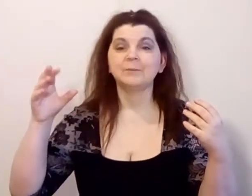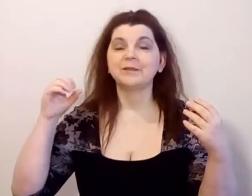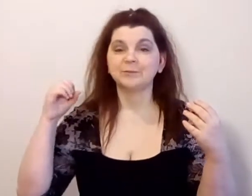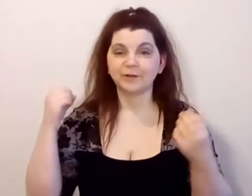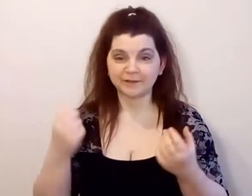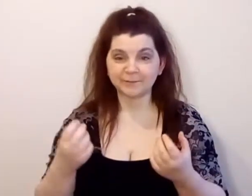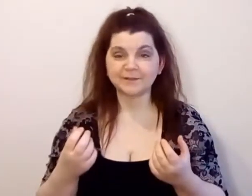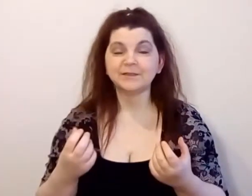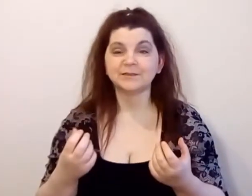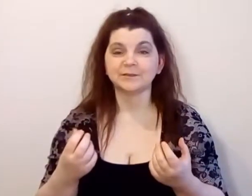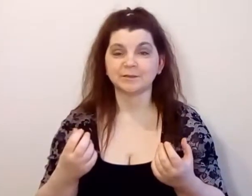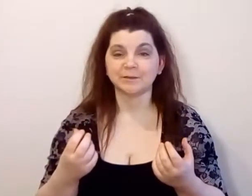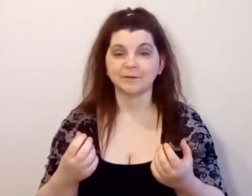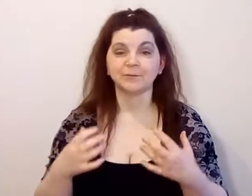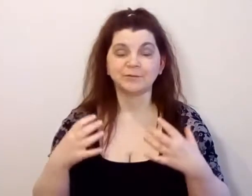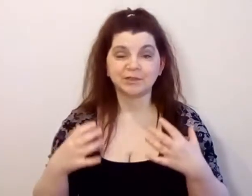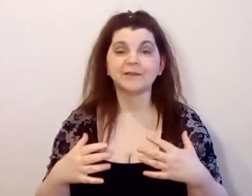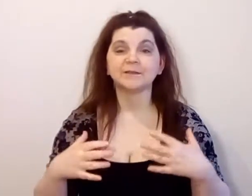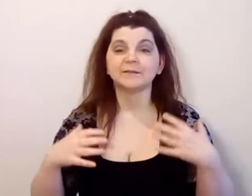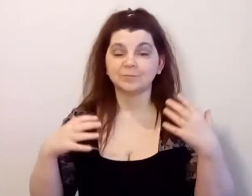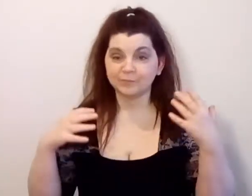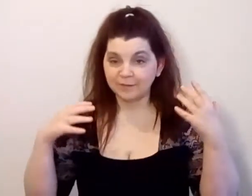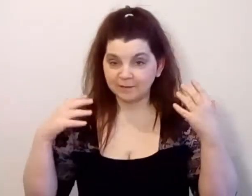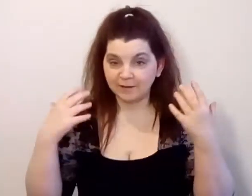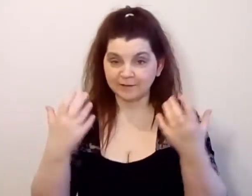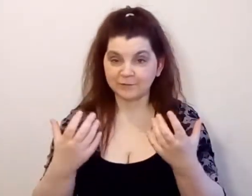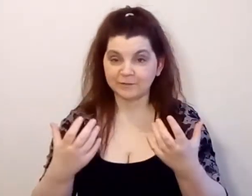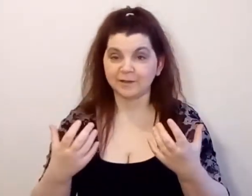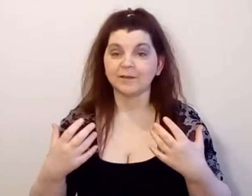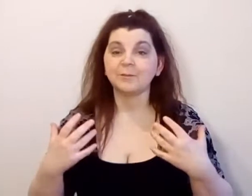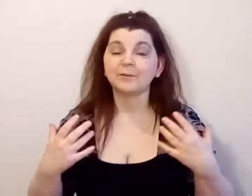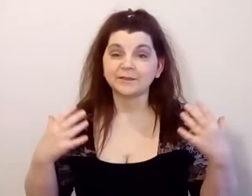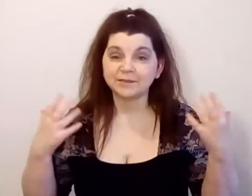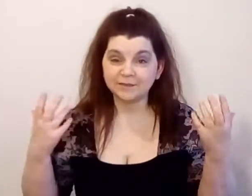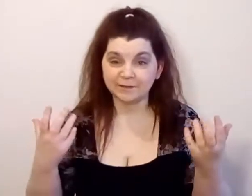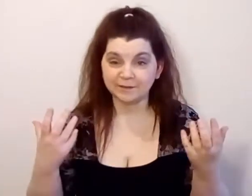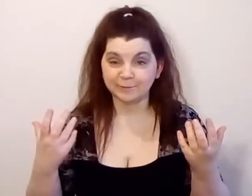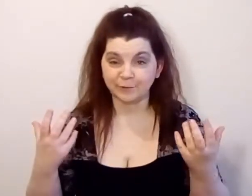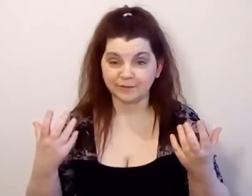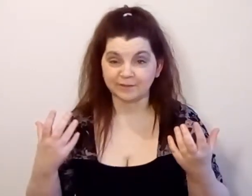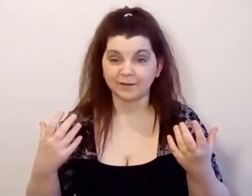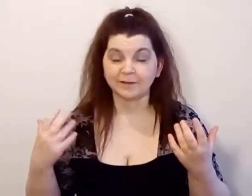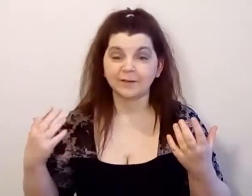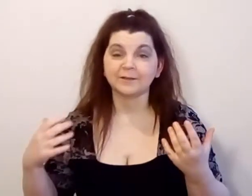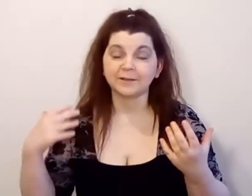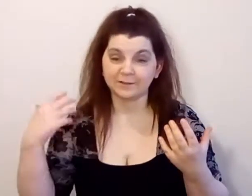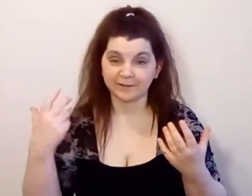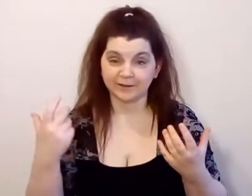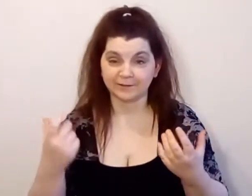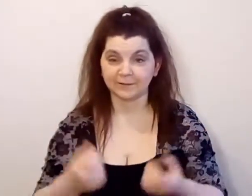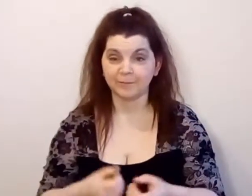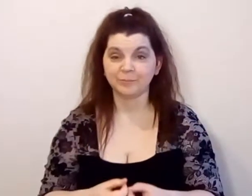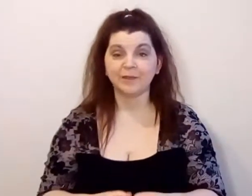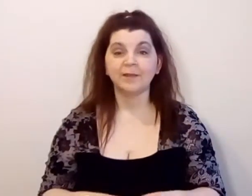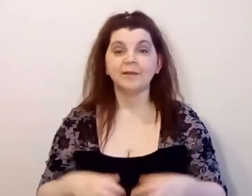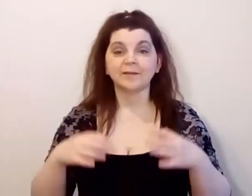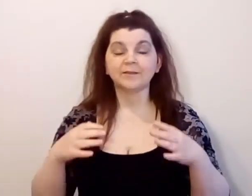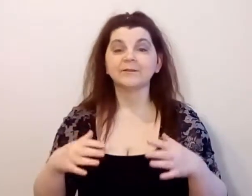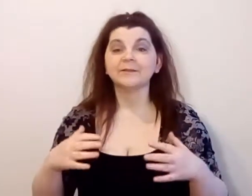Поэтому харизматичный человек получает от людей и положительные эмоции, и отрицательные. Если вы